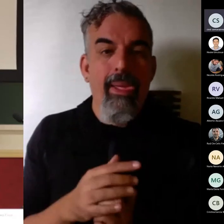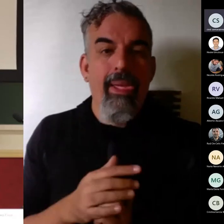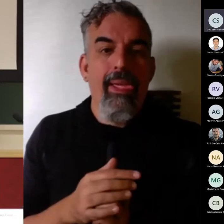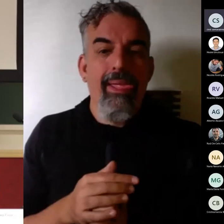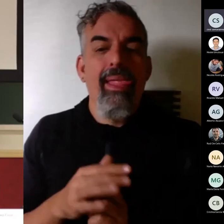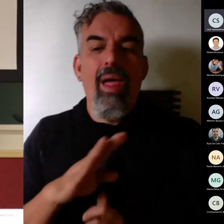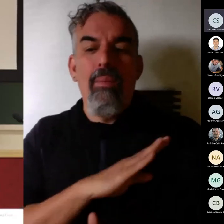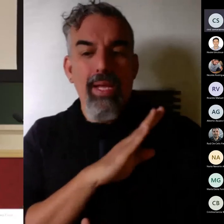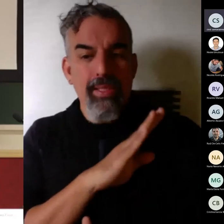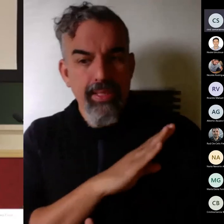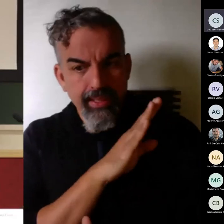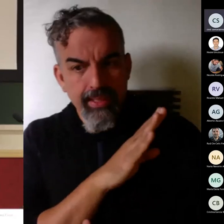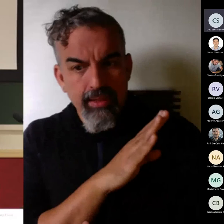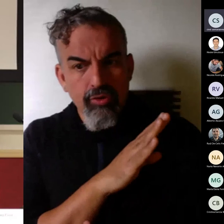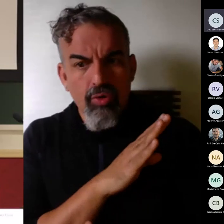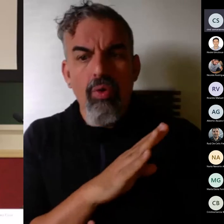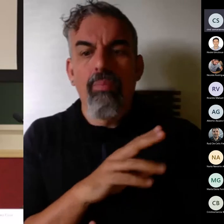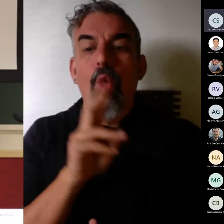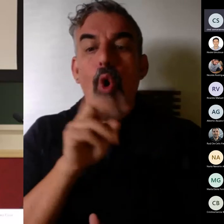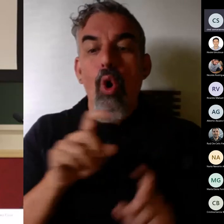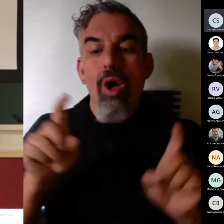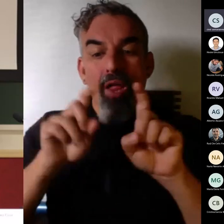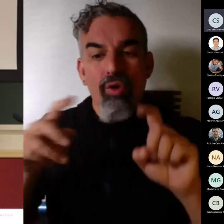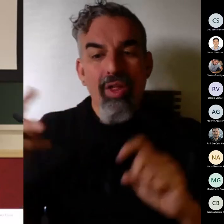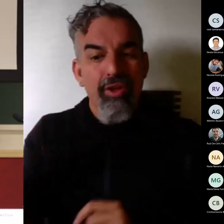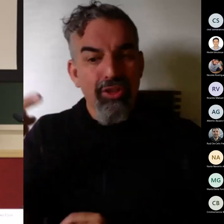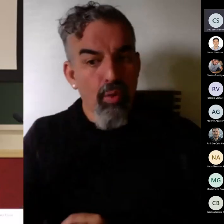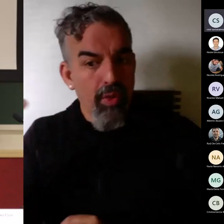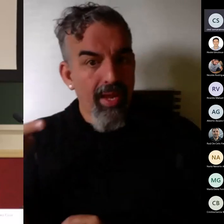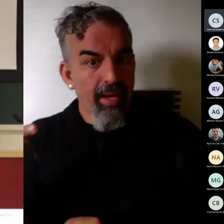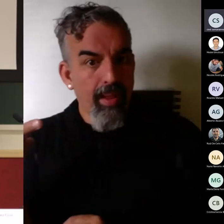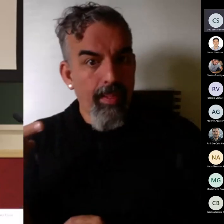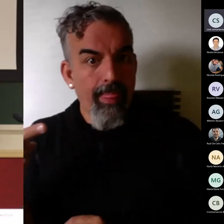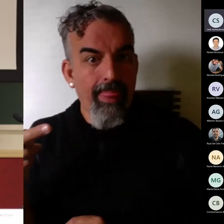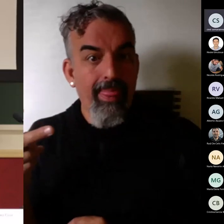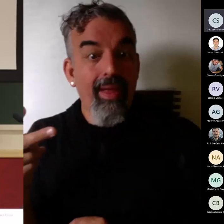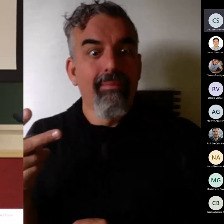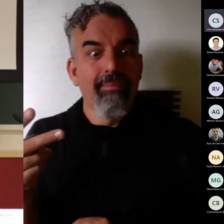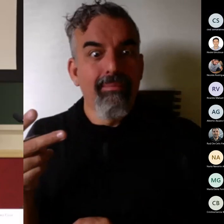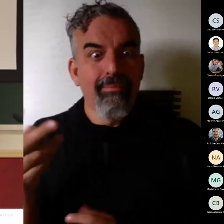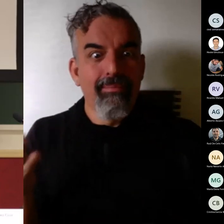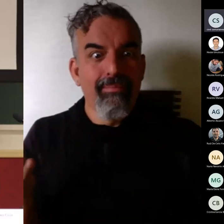bachillerato de una secundaria a primaria